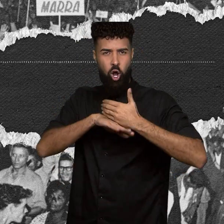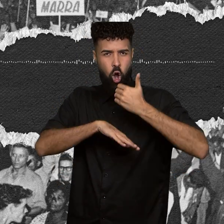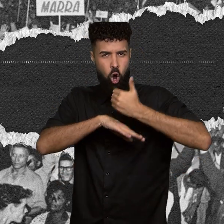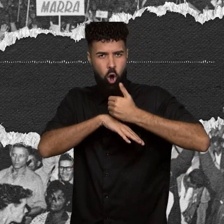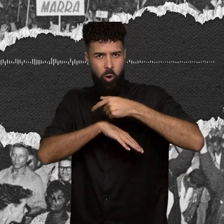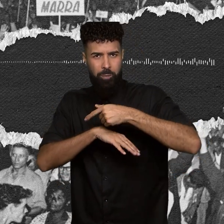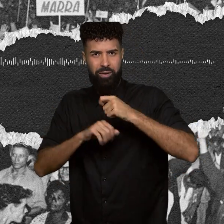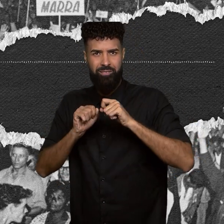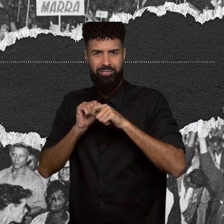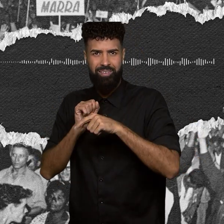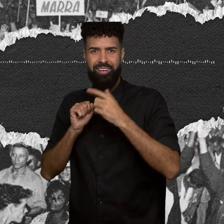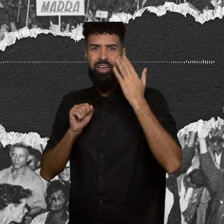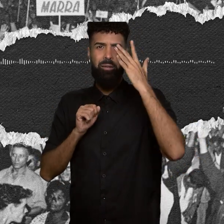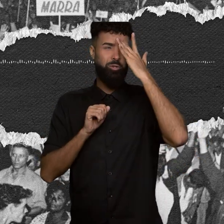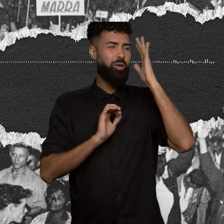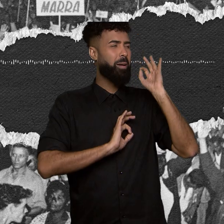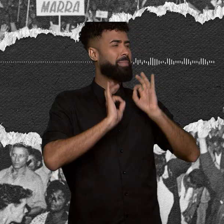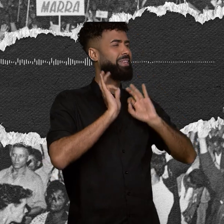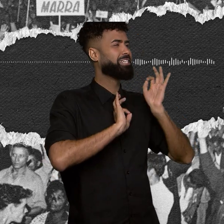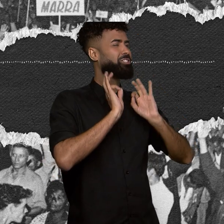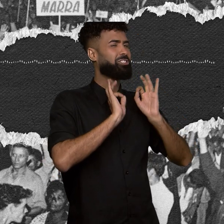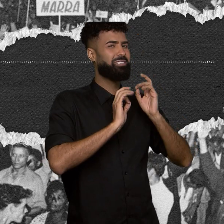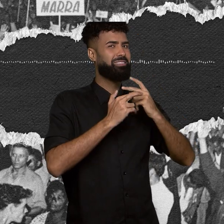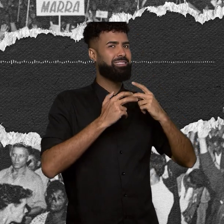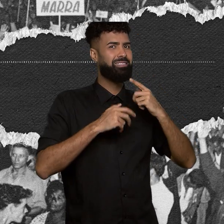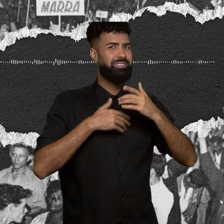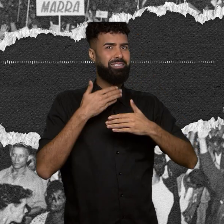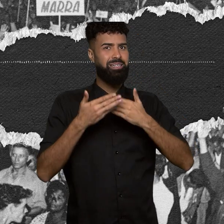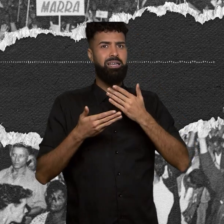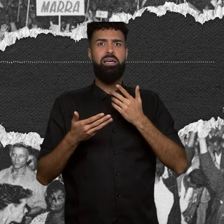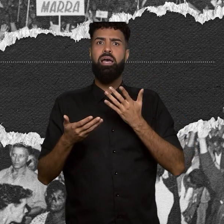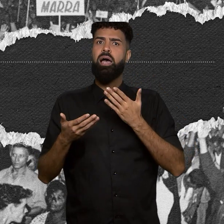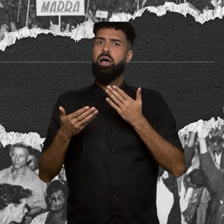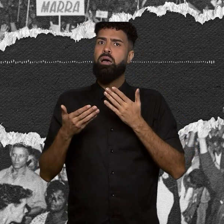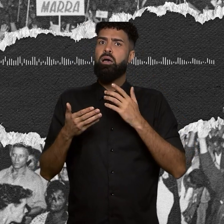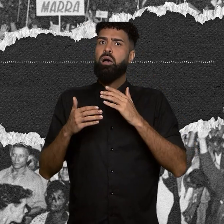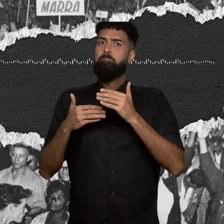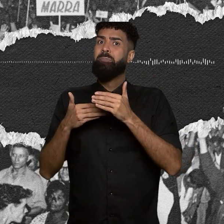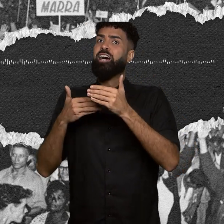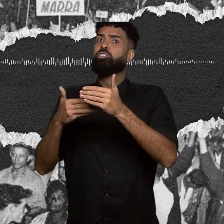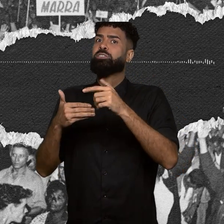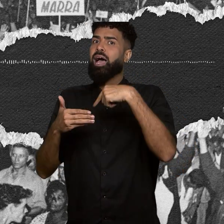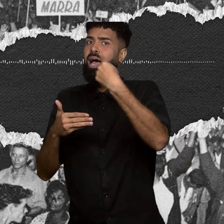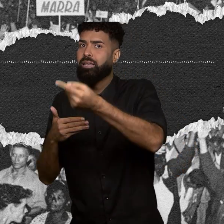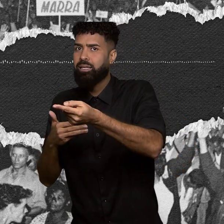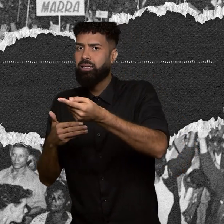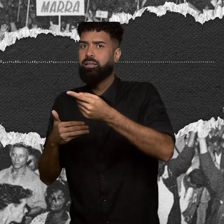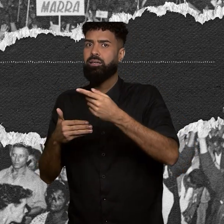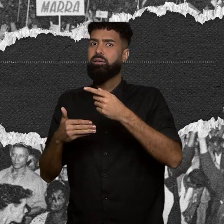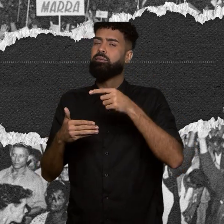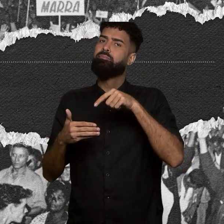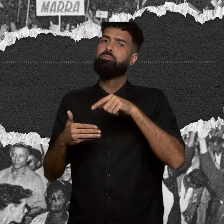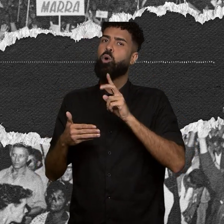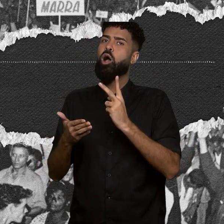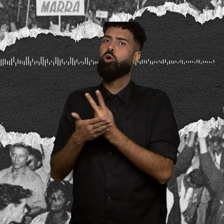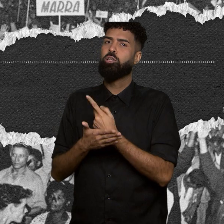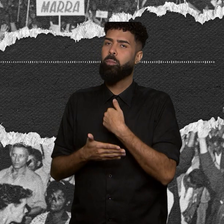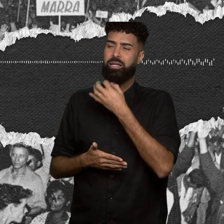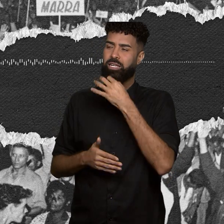com o que os conspiradores estavam planejando, que era para muito mais tarde, o golpe não teria ocorrido, na minha opinião. Porque